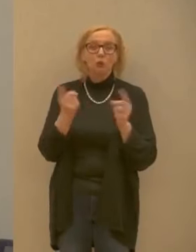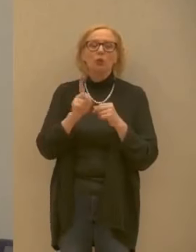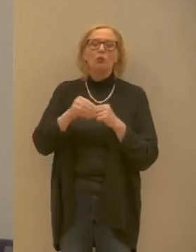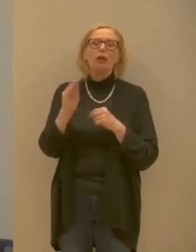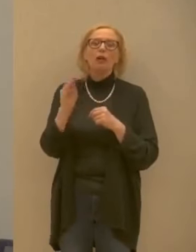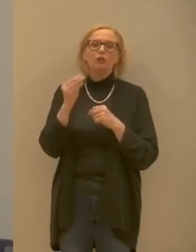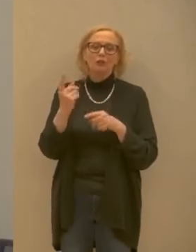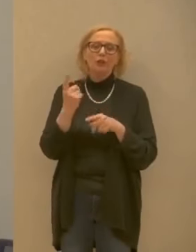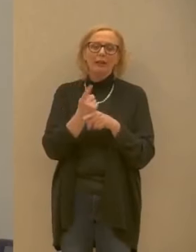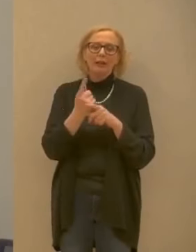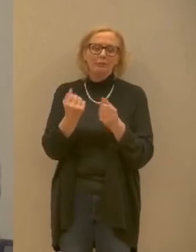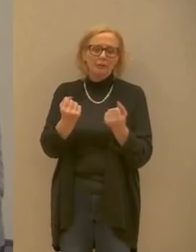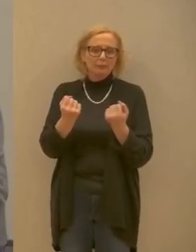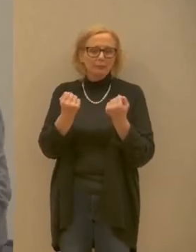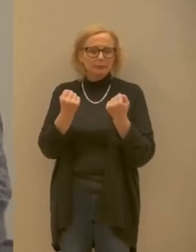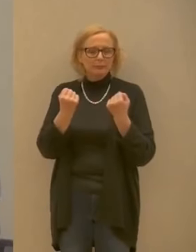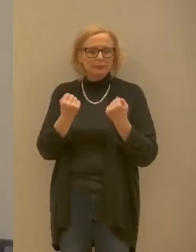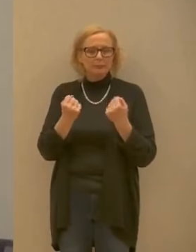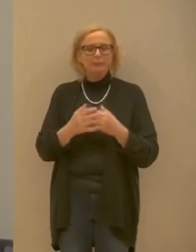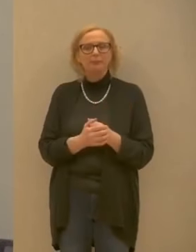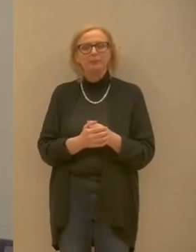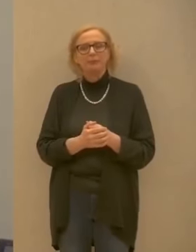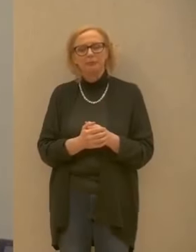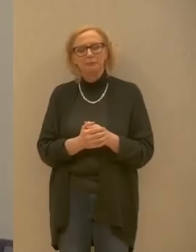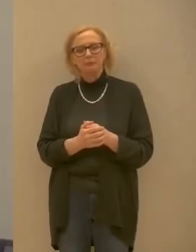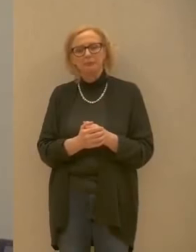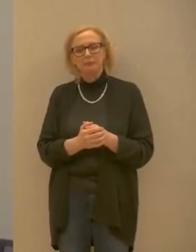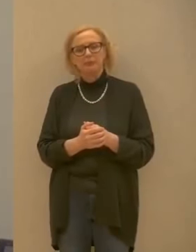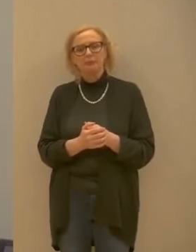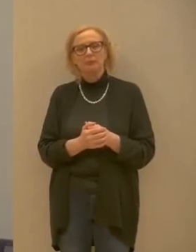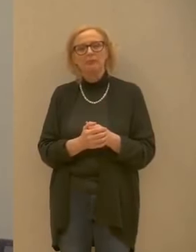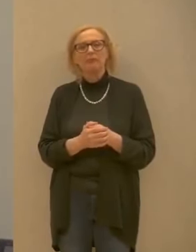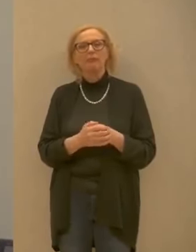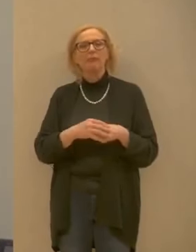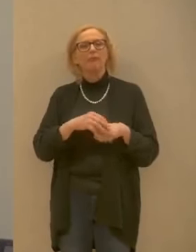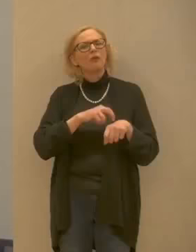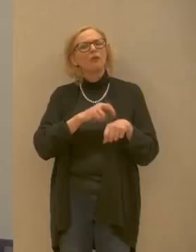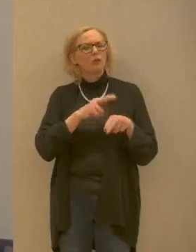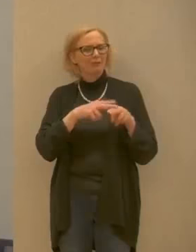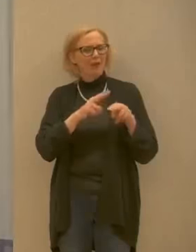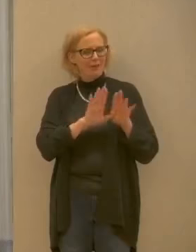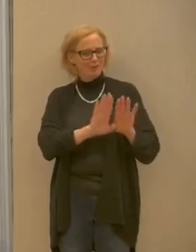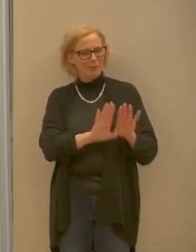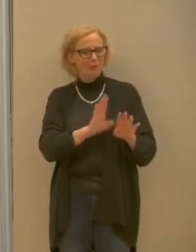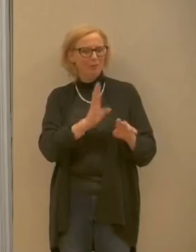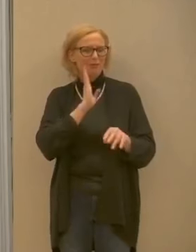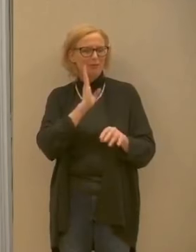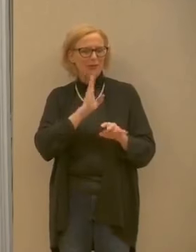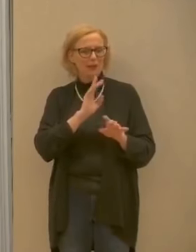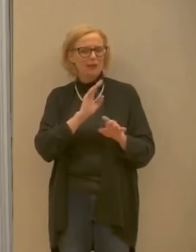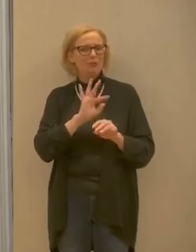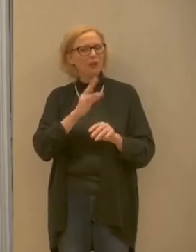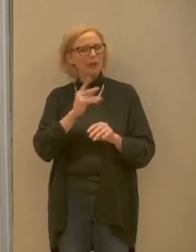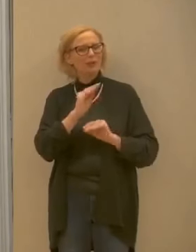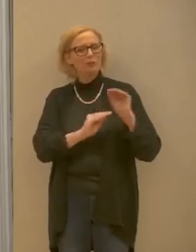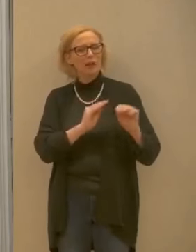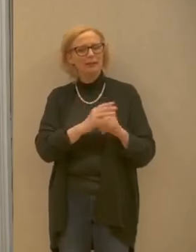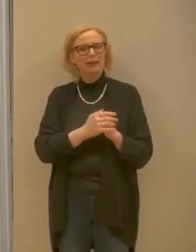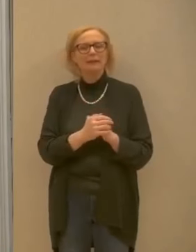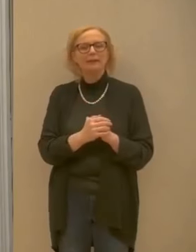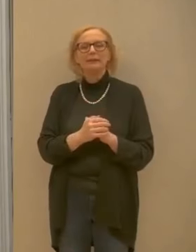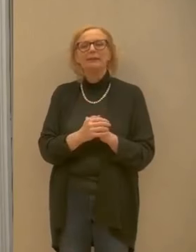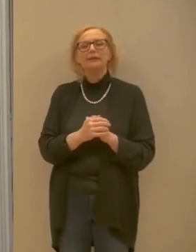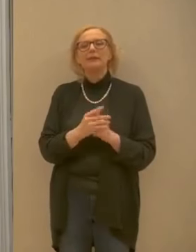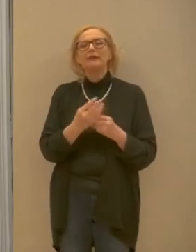e i minorenni grazie ecco un'altra cosa dottor Ferro rimanga pure lì un collega ritiene